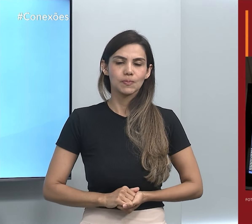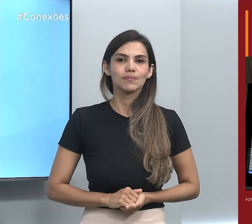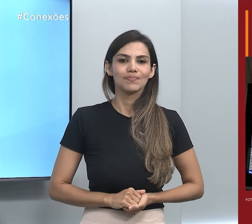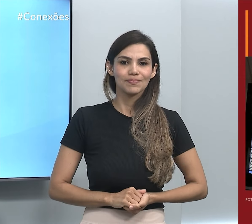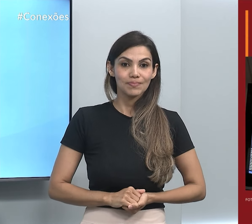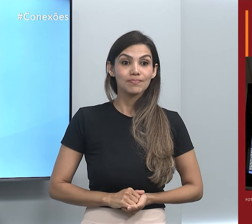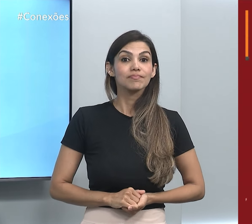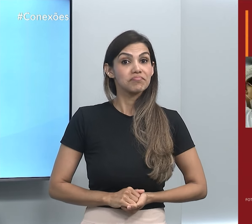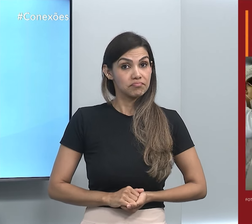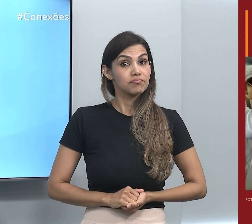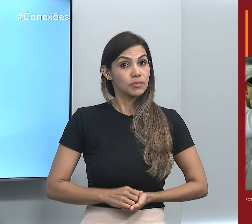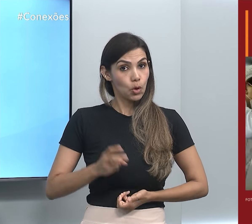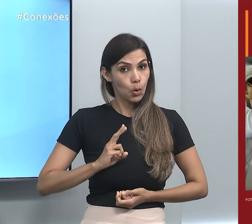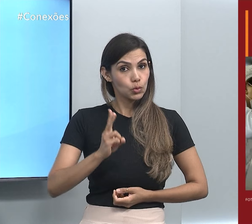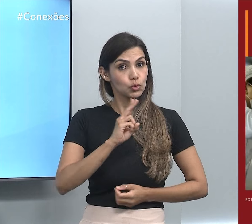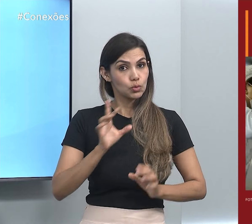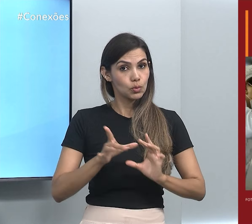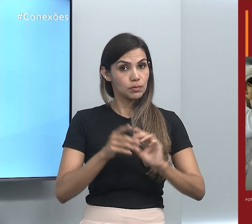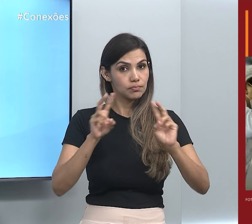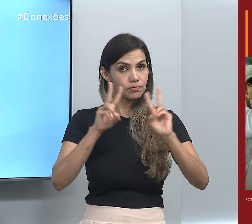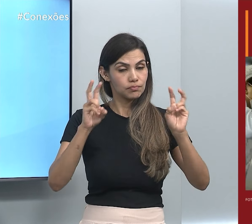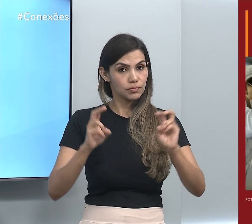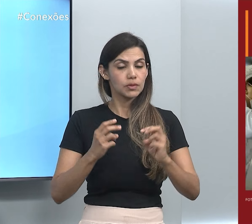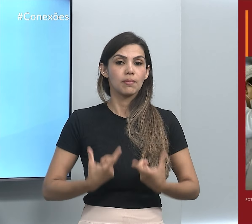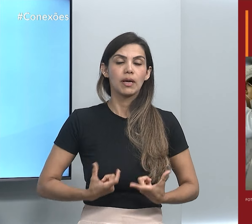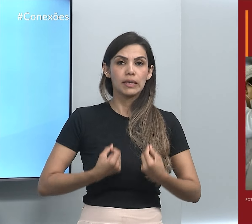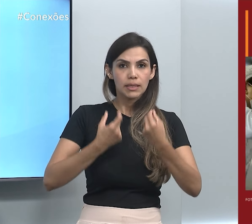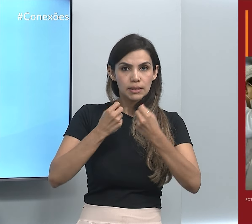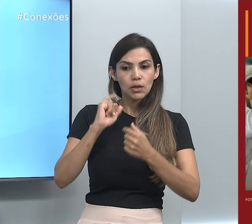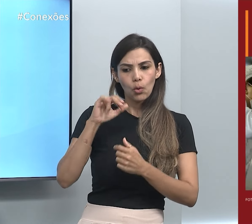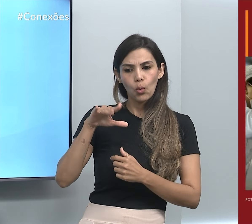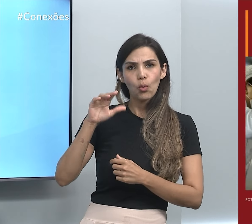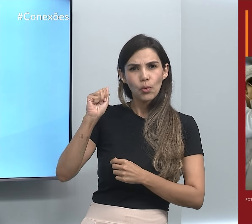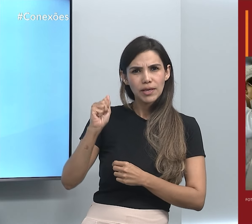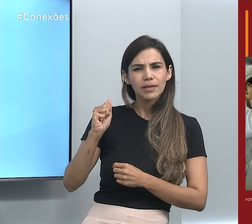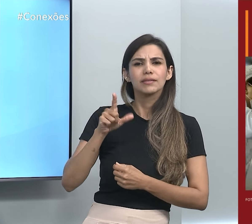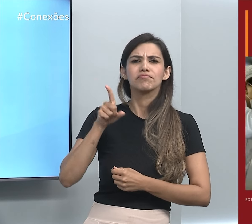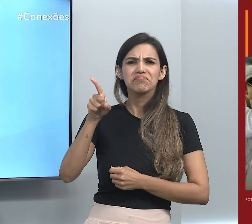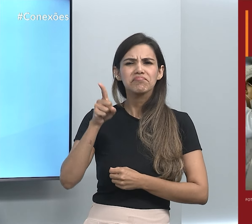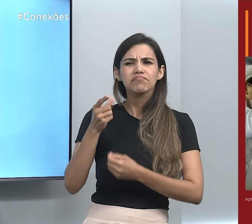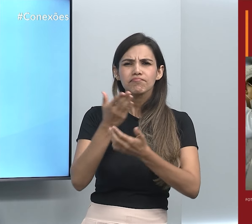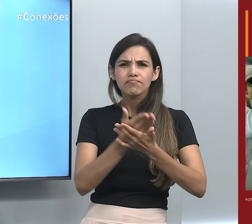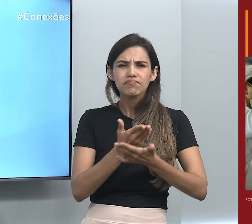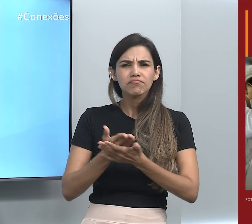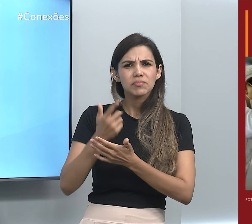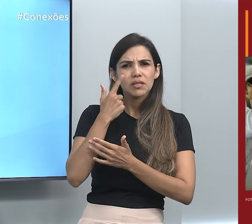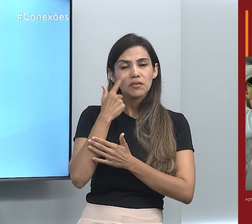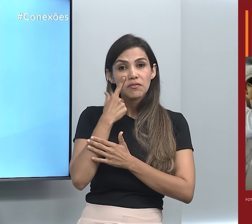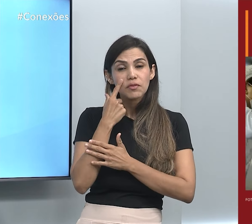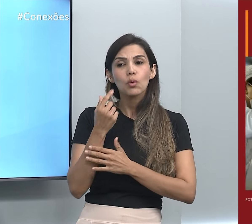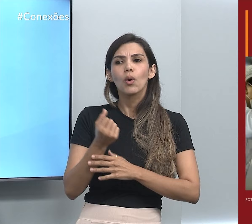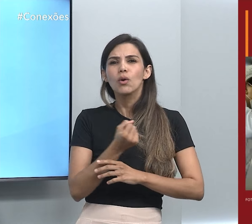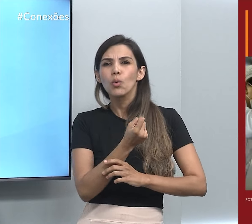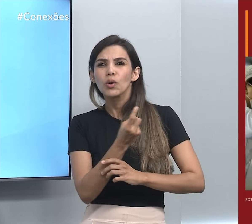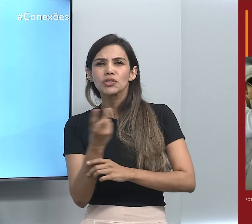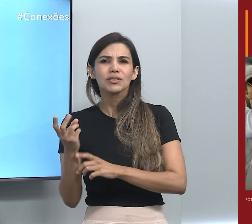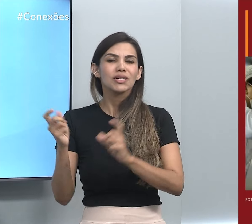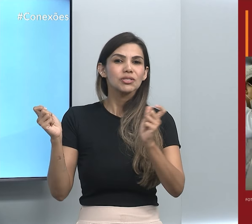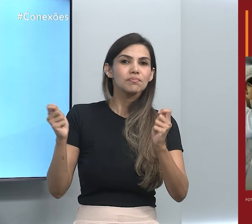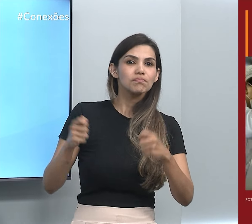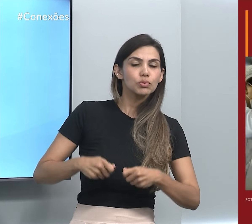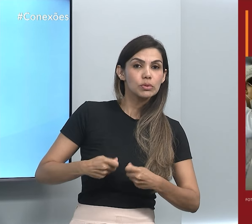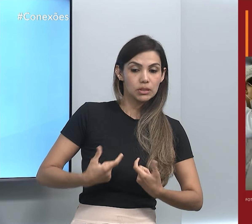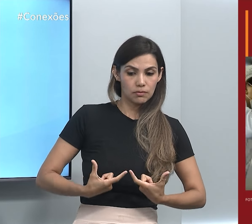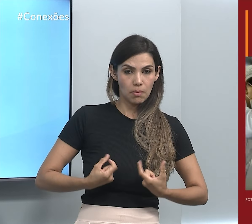E ainda sobre câncer, de acordo com o INCA, que o Instituto Nacional do Câncer, o número estimado para novos casos de